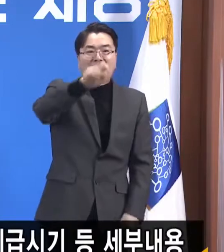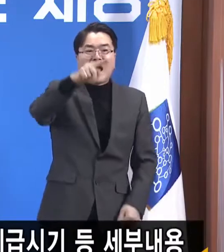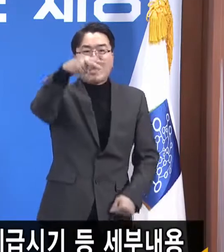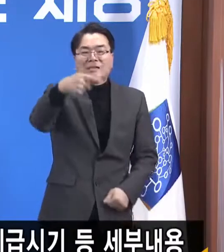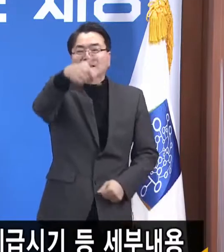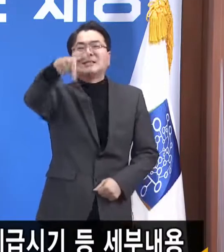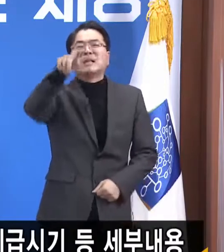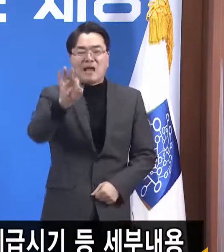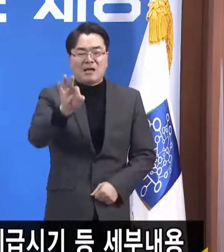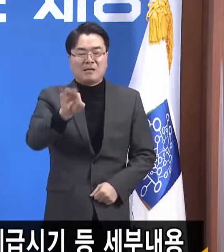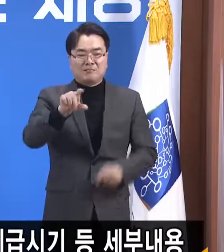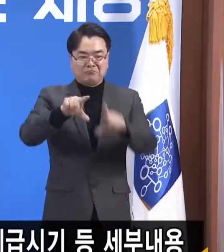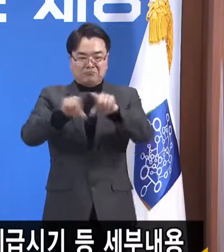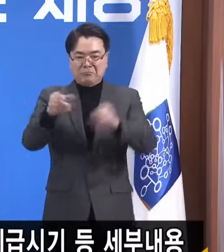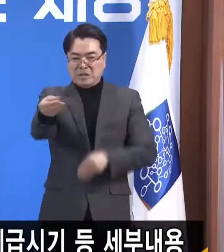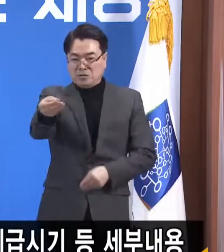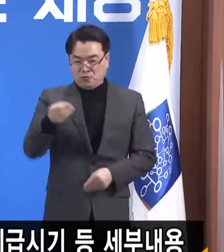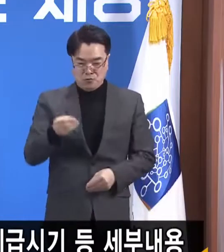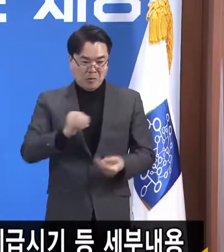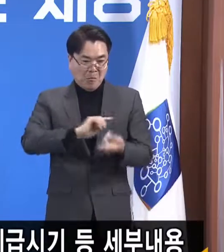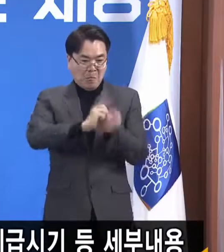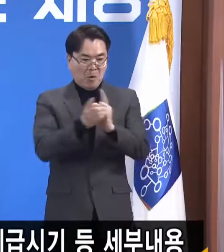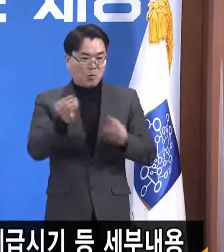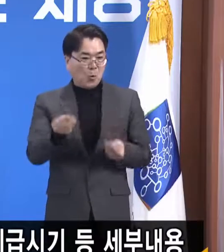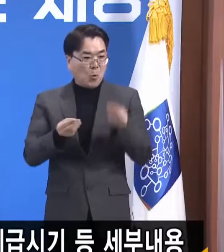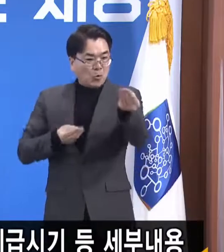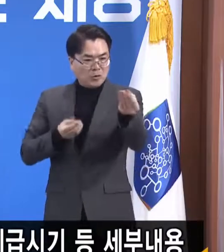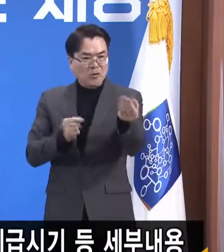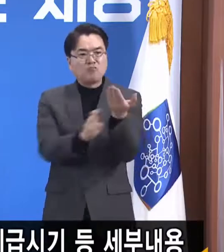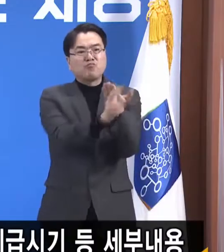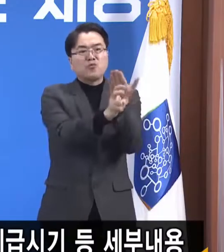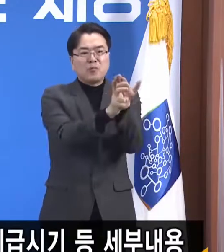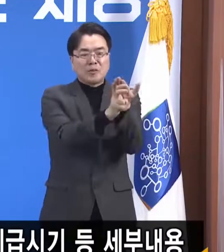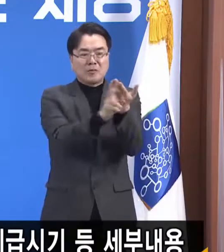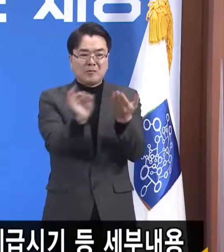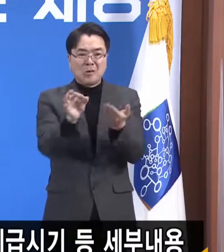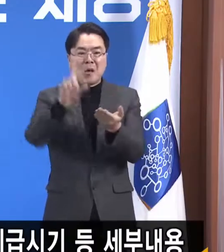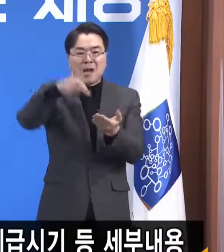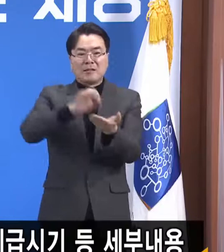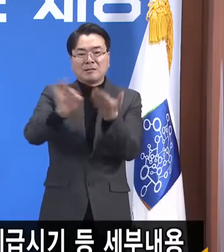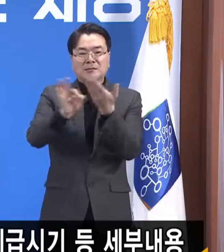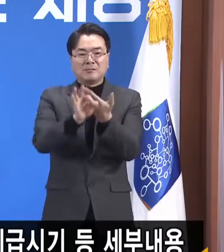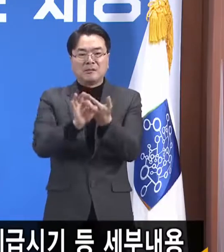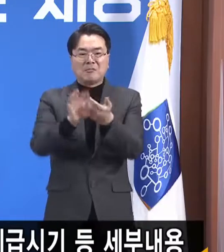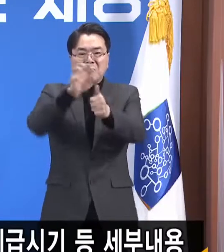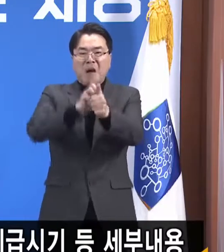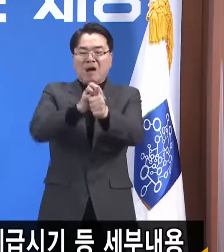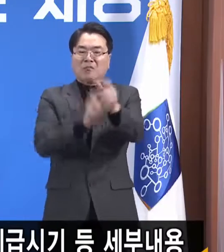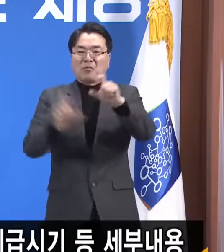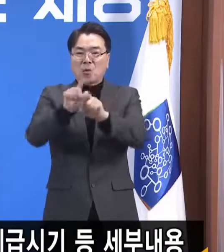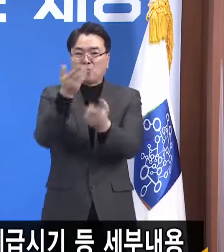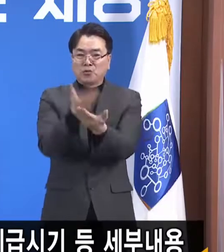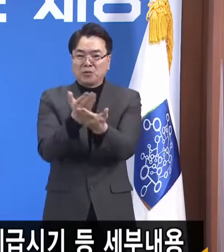결제세 수수료 명목으로 물건값을 올려받는 바가지요금 이거는 지역화폐 정책의 치지와 신뢰성을 훼손하는